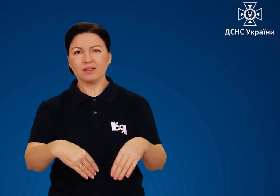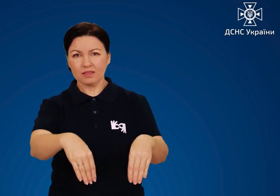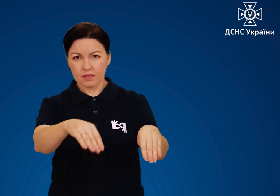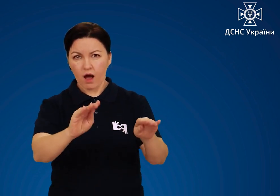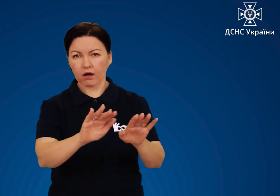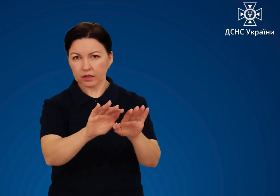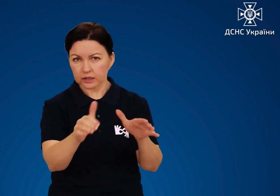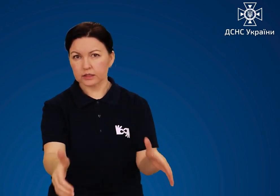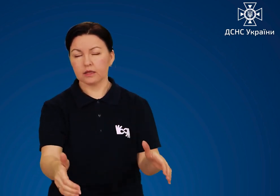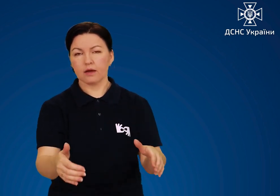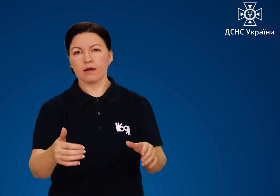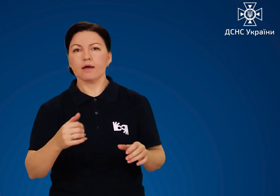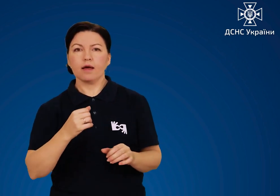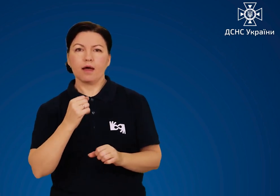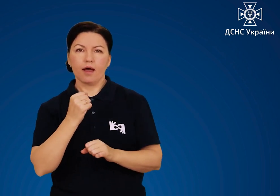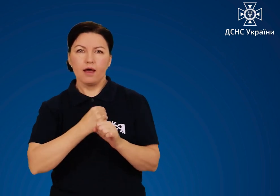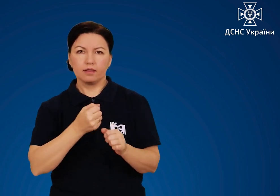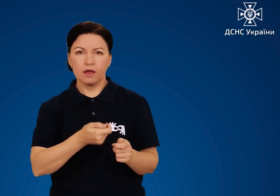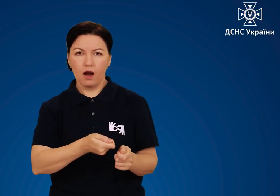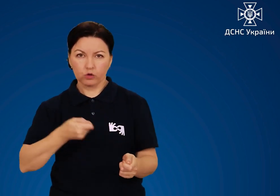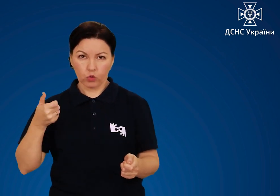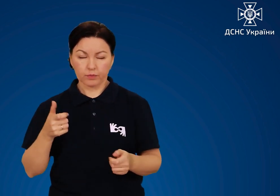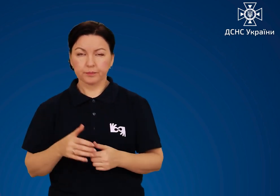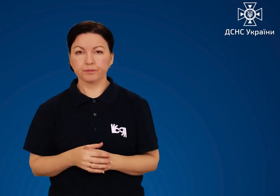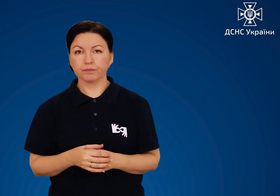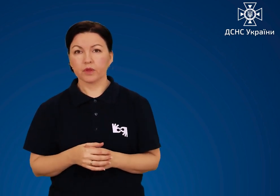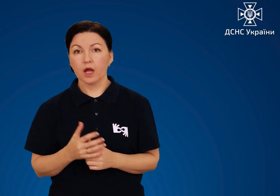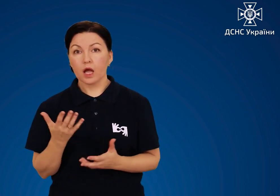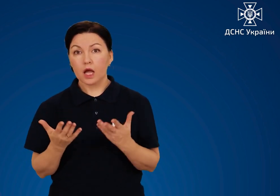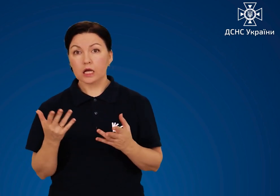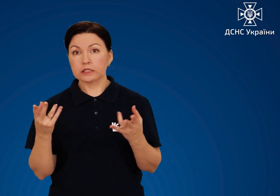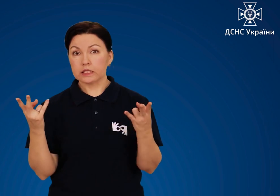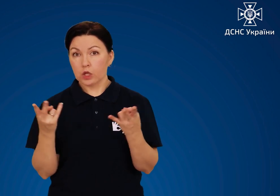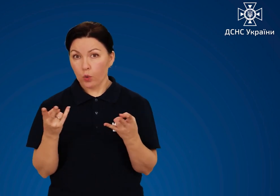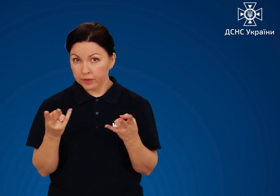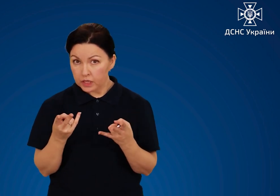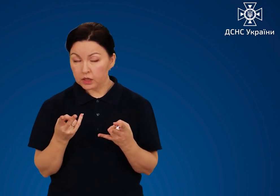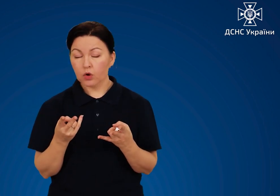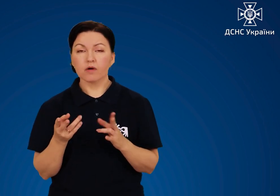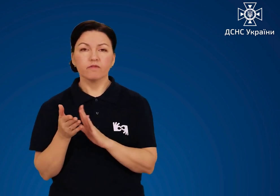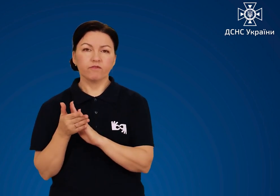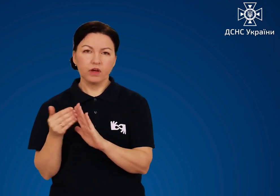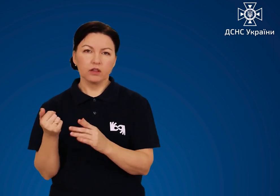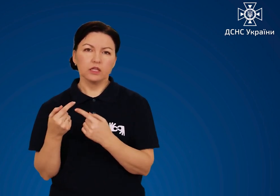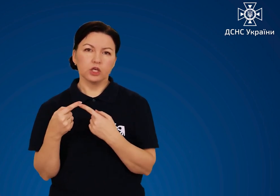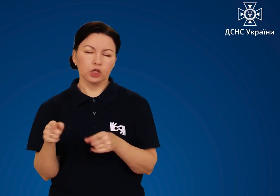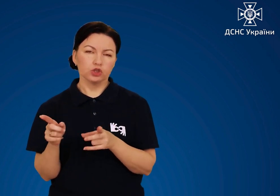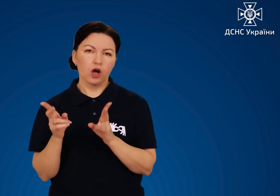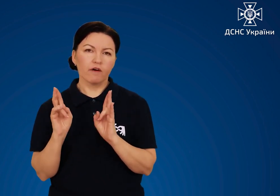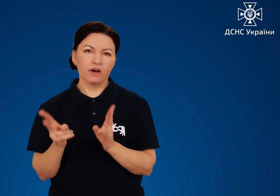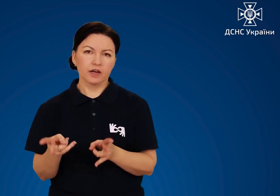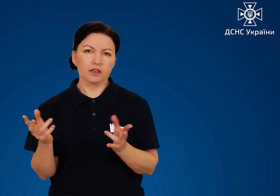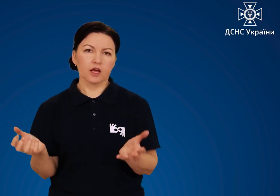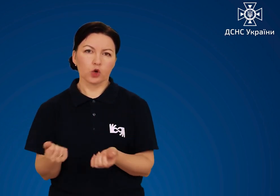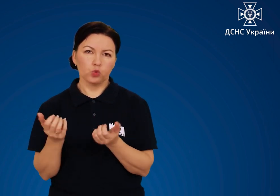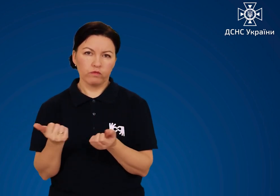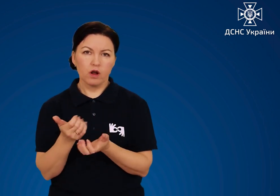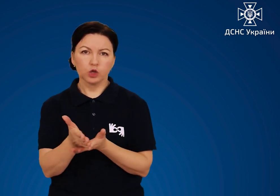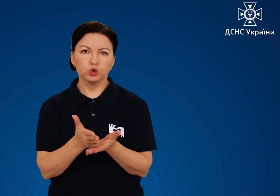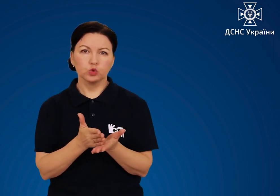якими необхідно накрити генератор. У разі необхідності викликати інші